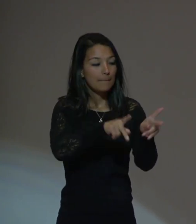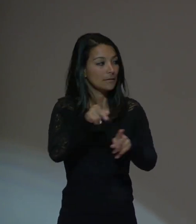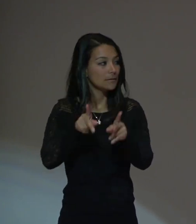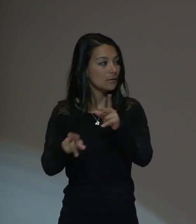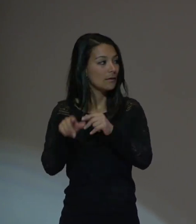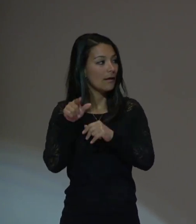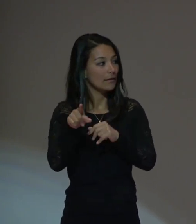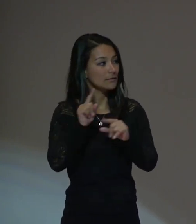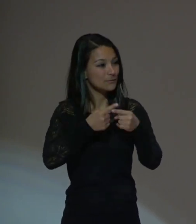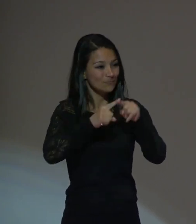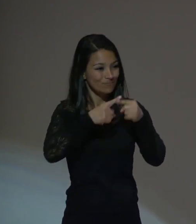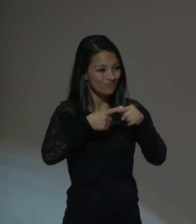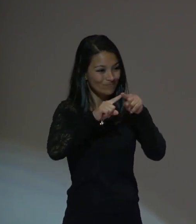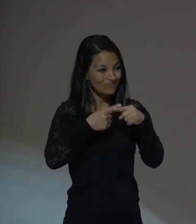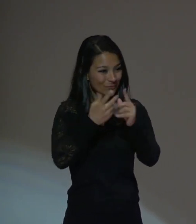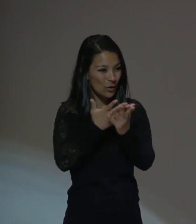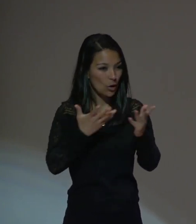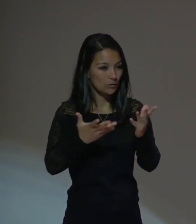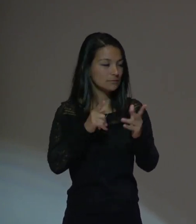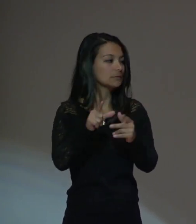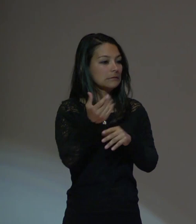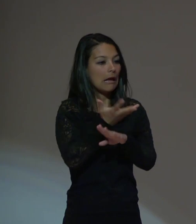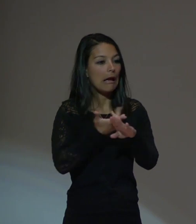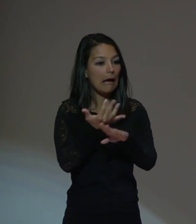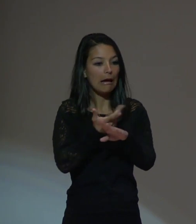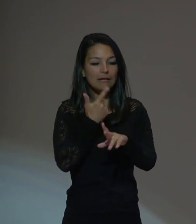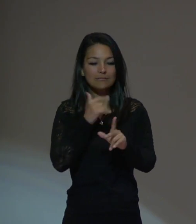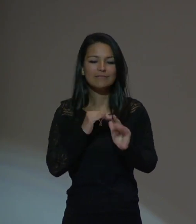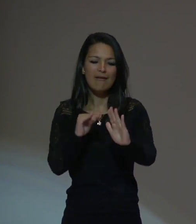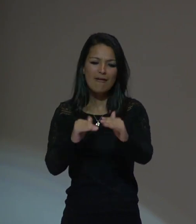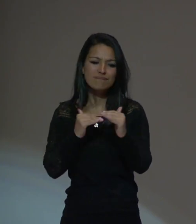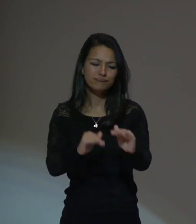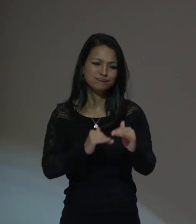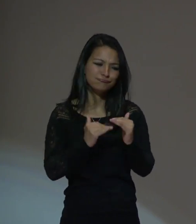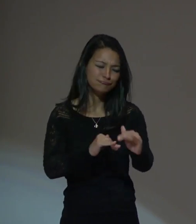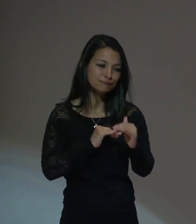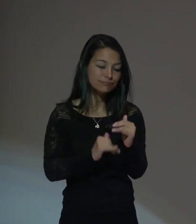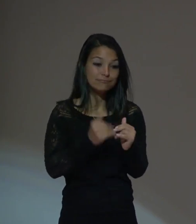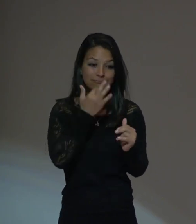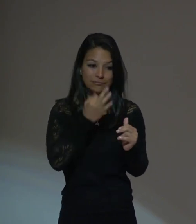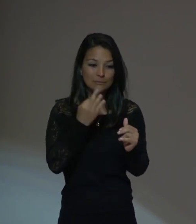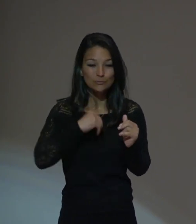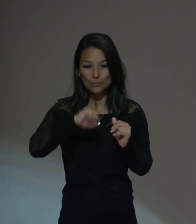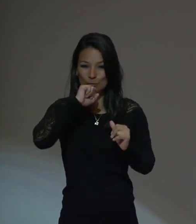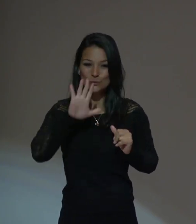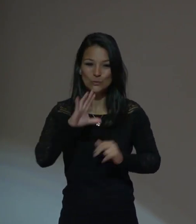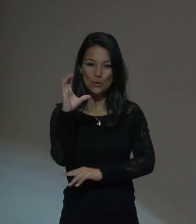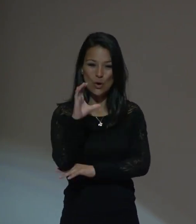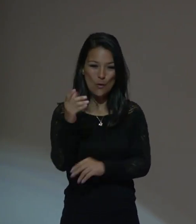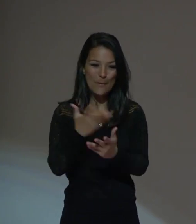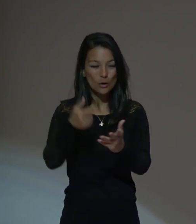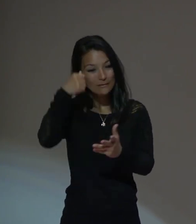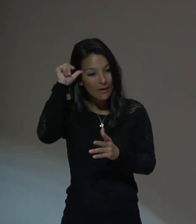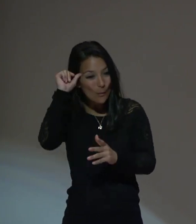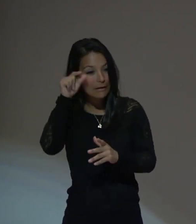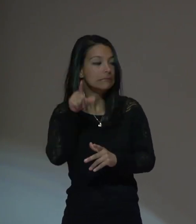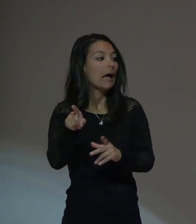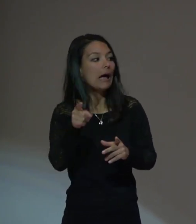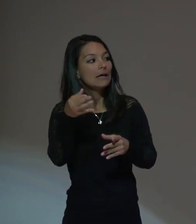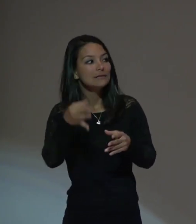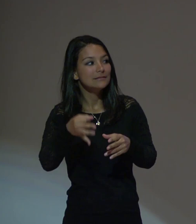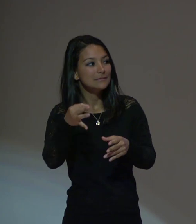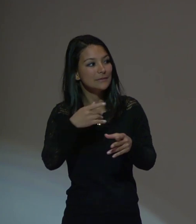y recibo los regalos muy emblemáticos colombianos. Por eso traigo aquí